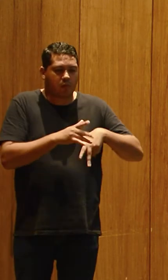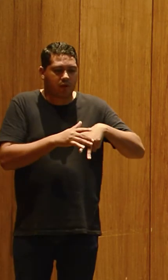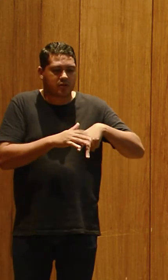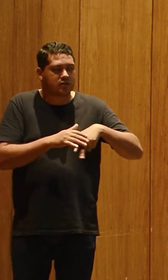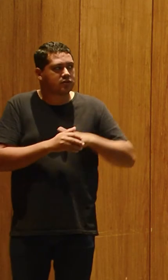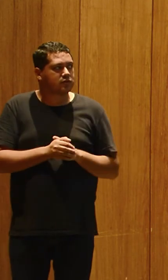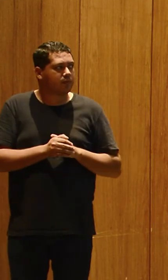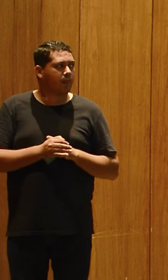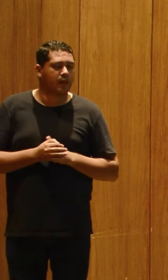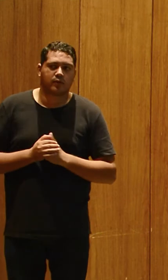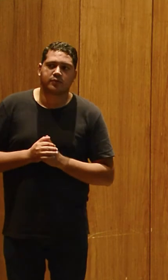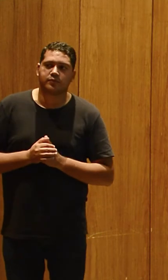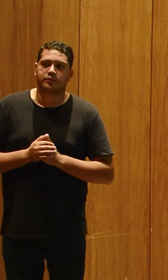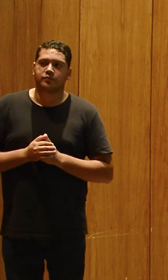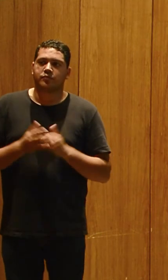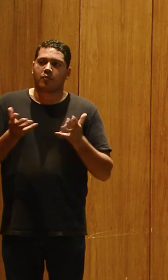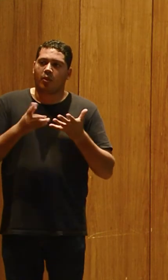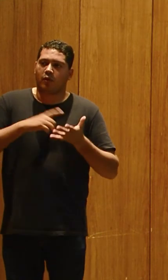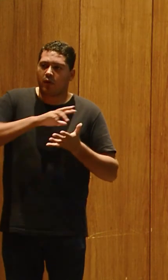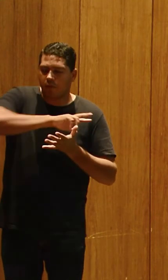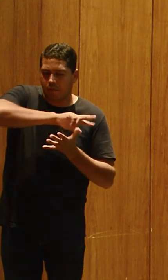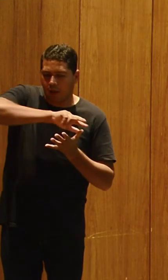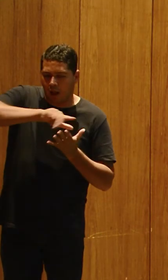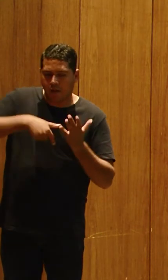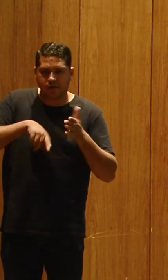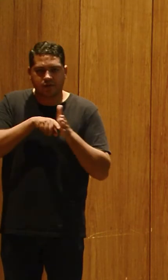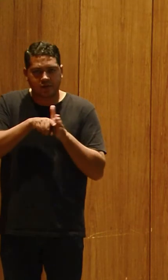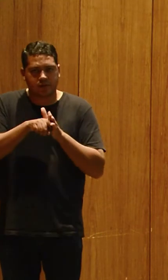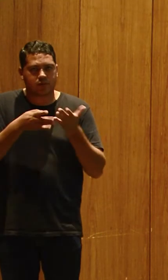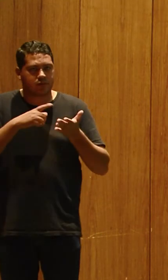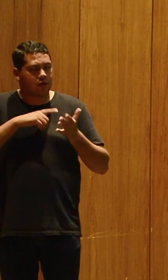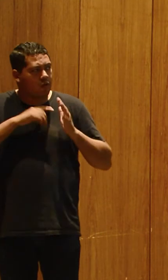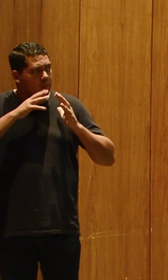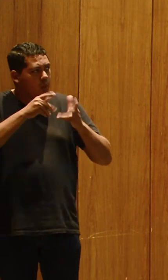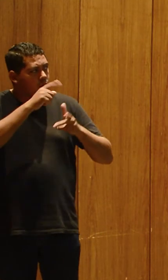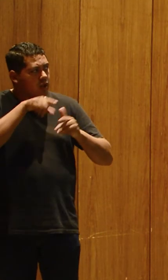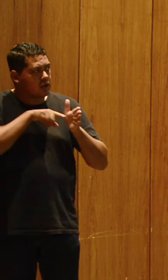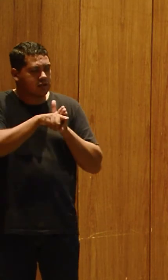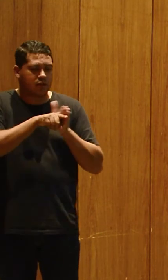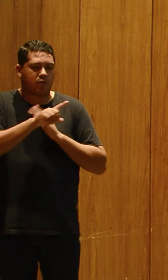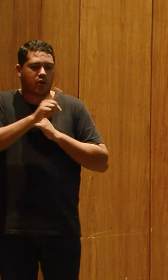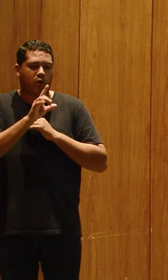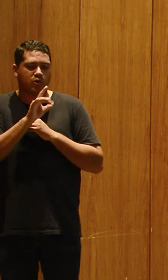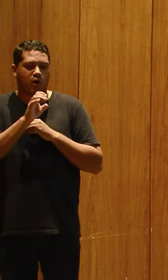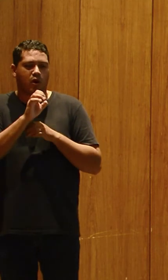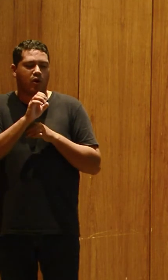E hoje, nós temos vários exames. Então, eu tenho todos esses exames aqui, não somente a